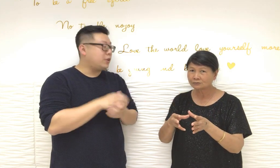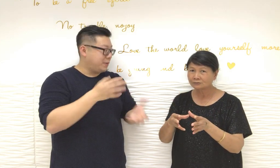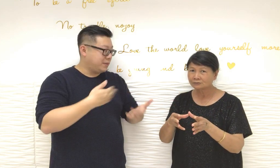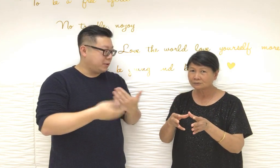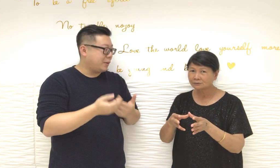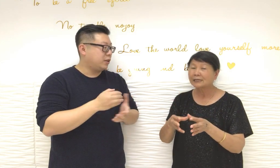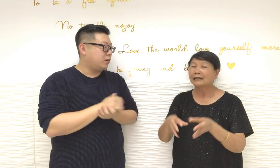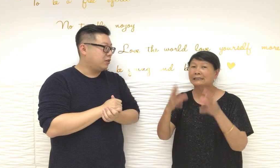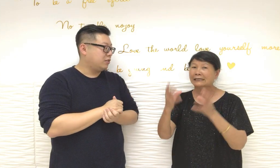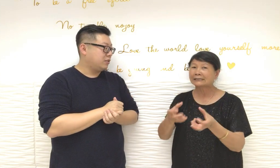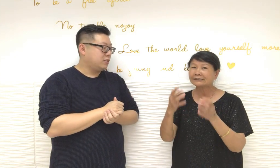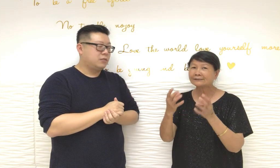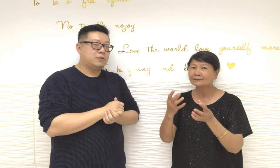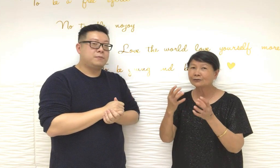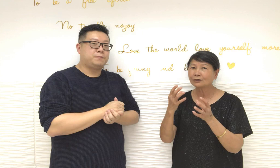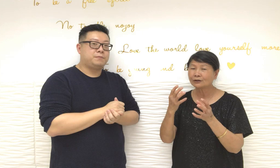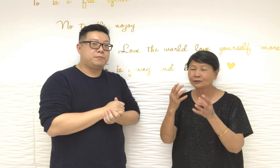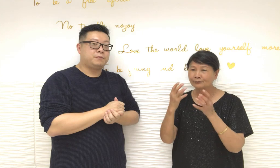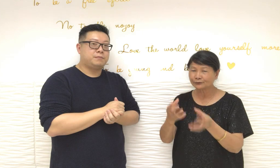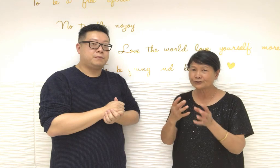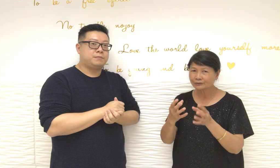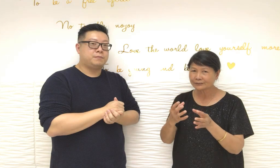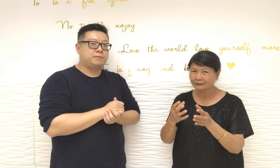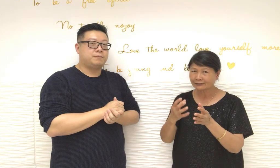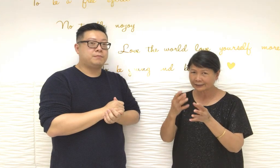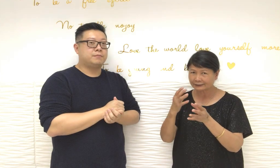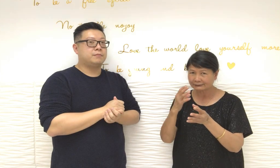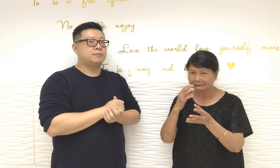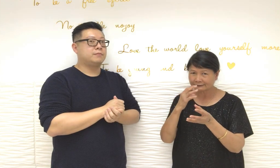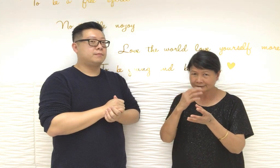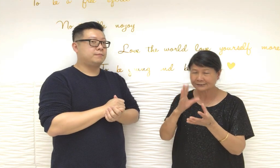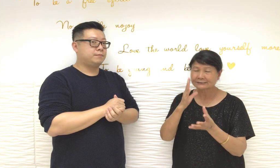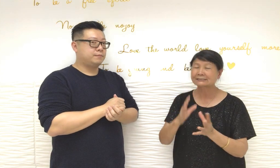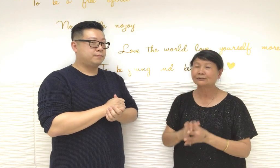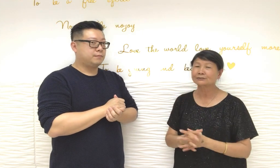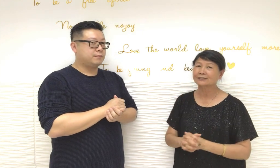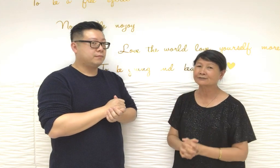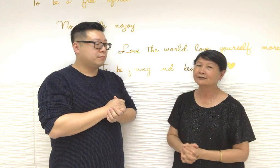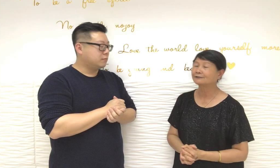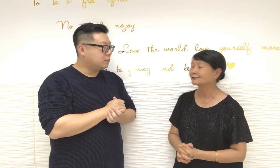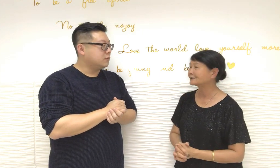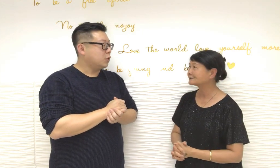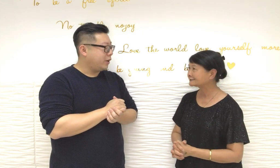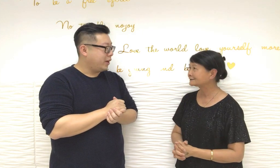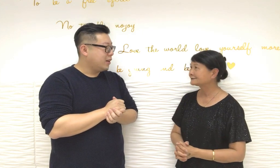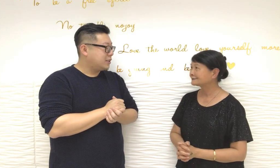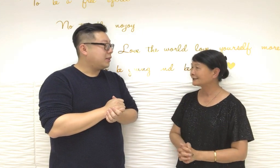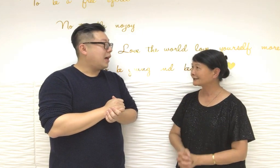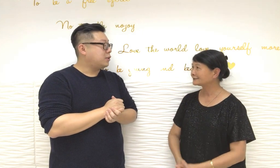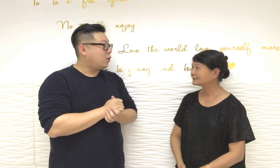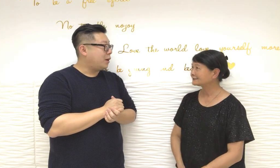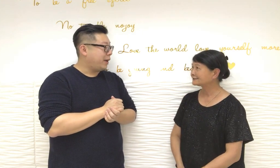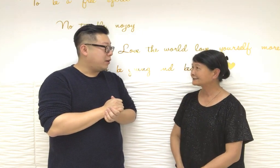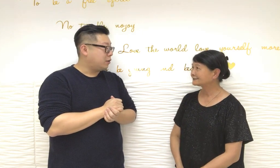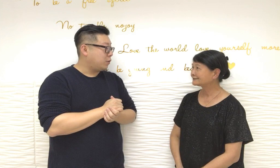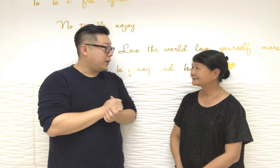裏面也放得多你的倍數就是一路成長嗯OK所以有空搓一下皮我